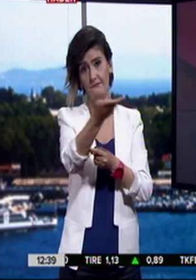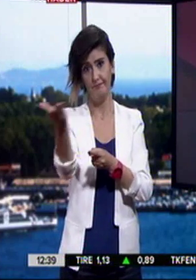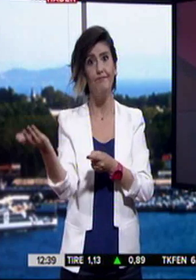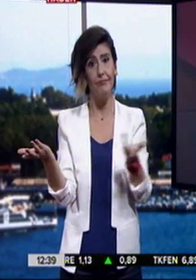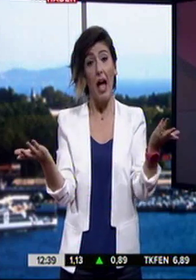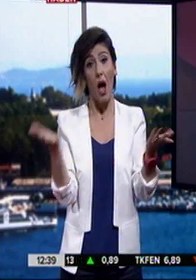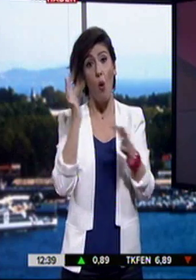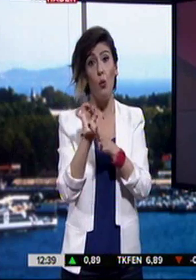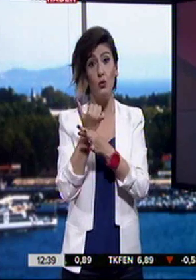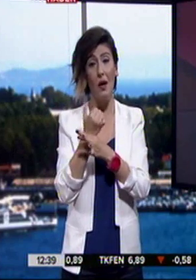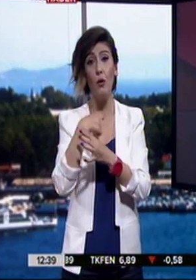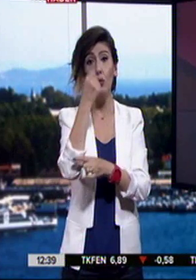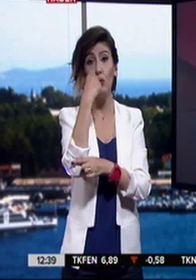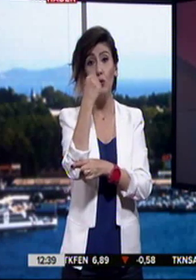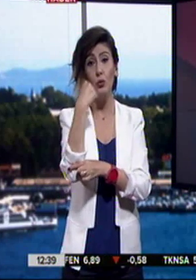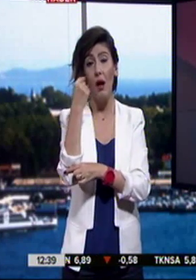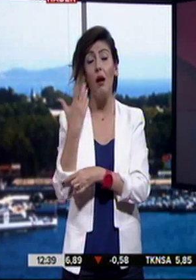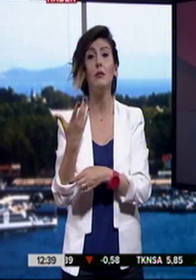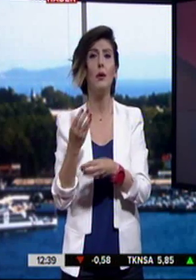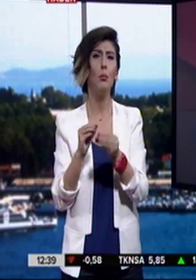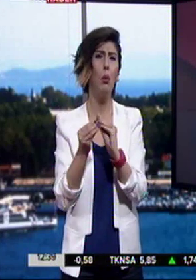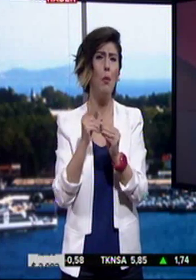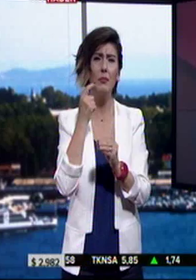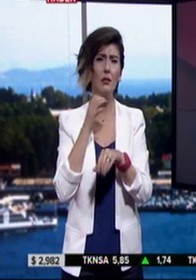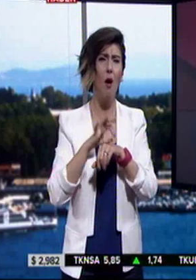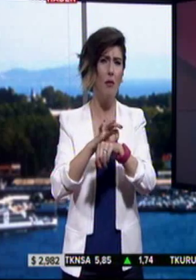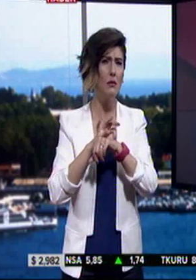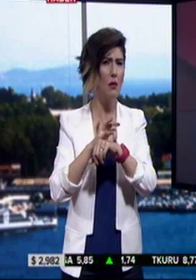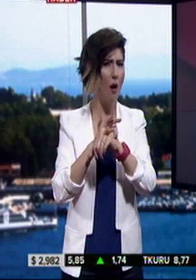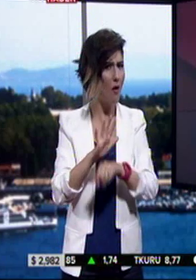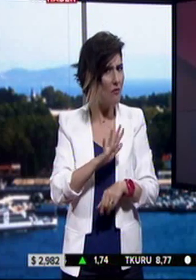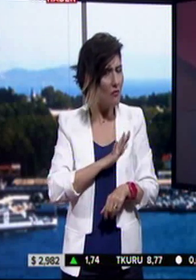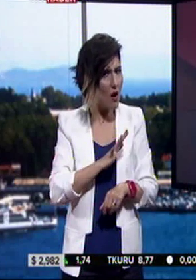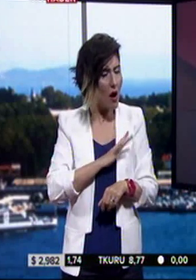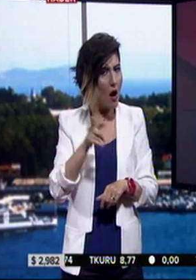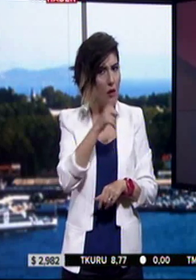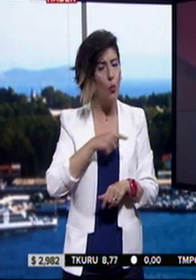uzmanlar kürdan kullanımının geri dönülemez diş hastalıklarına davetiye çıkardığı konusunda uyarıyor.